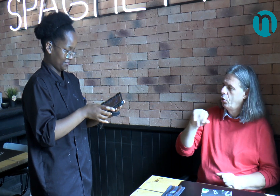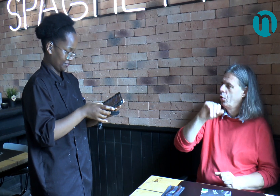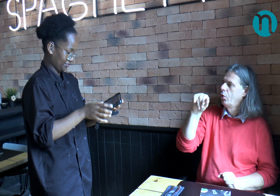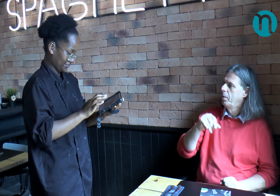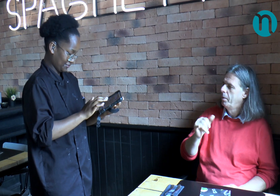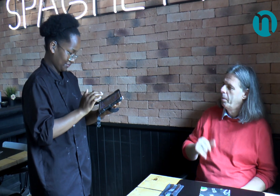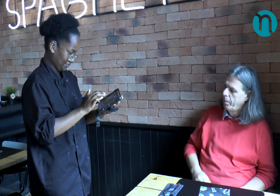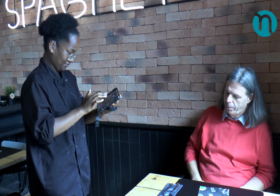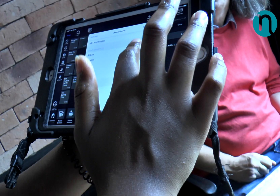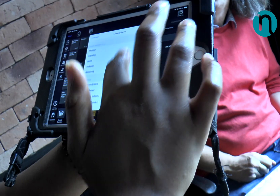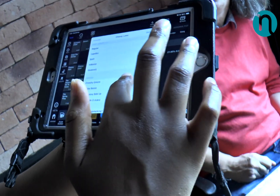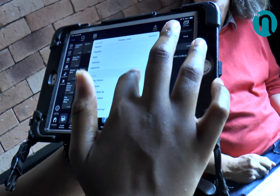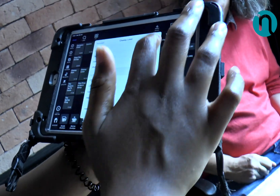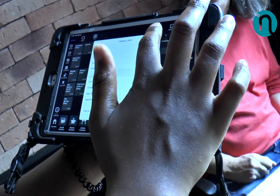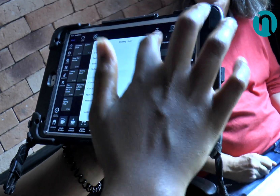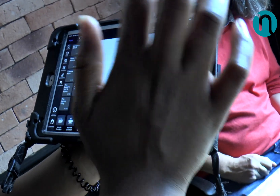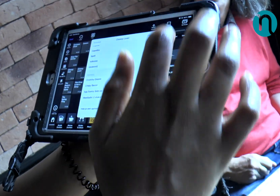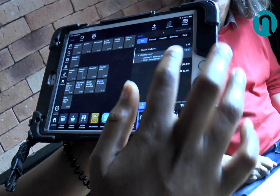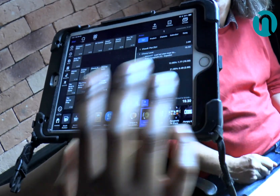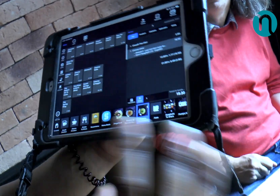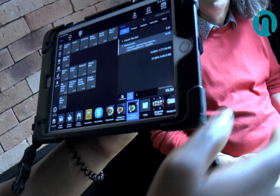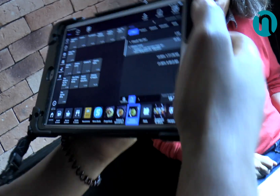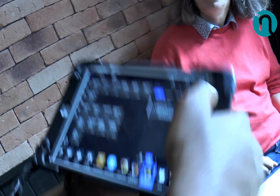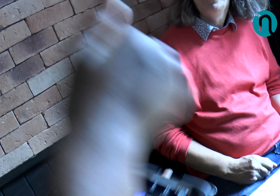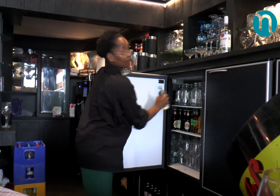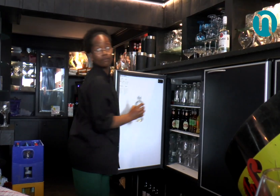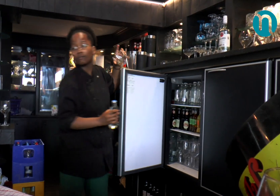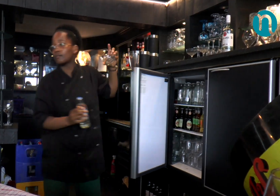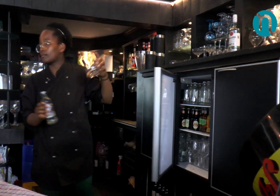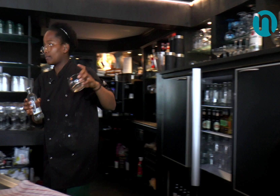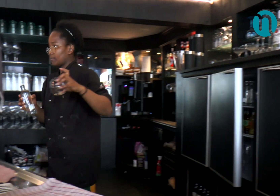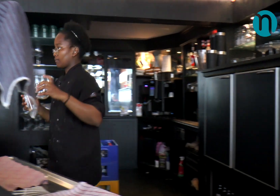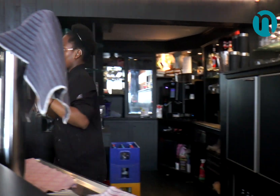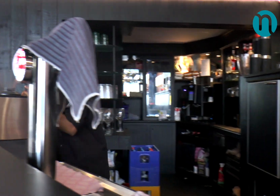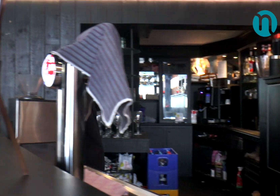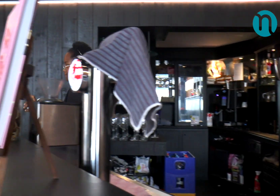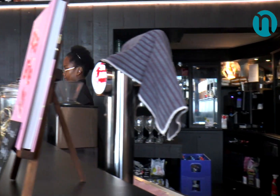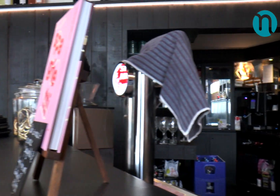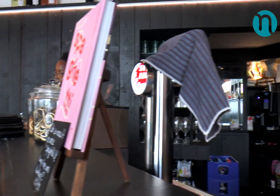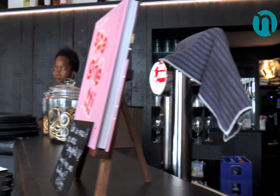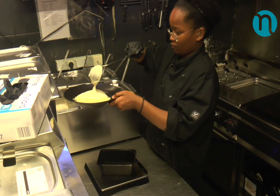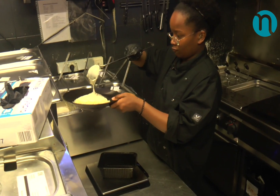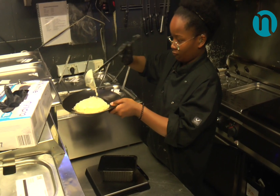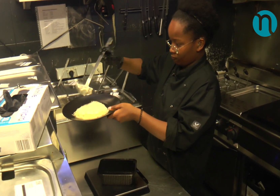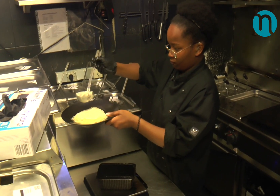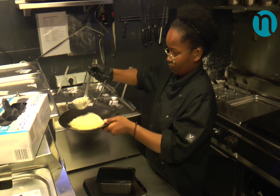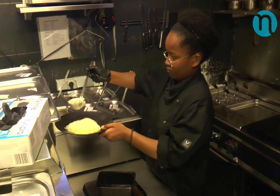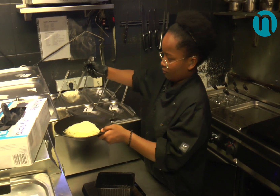en mijn collega's die leren dan zo een beetje gebaren. Soms gaat het eens fout maar dat is leuk. Als ik morgens begin,